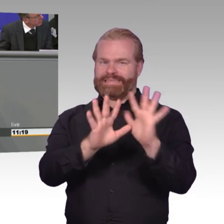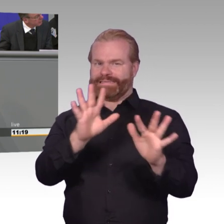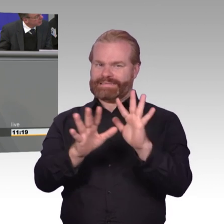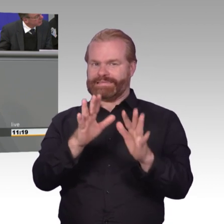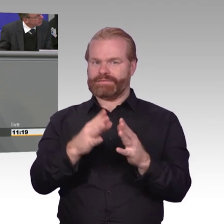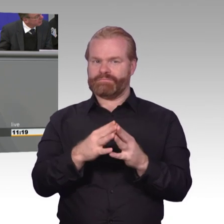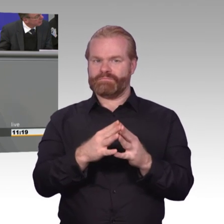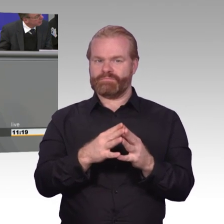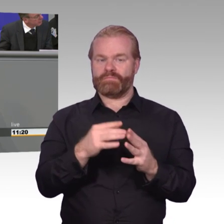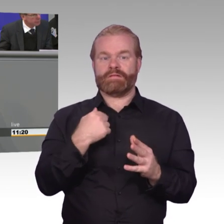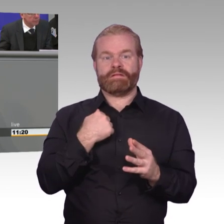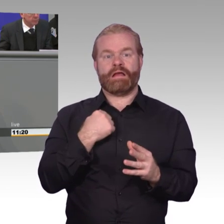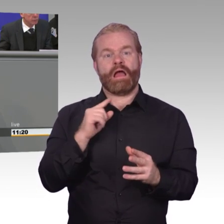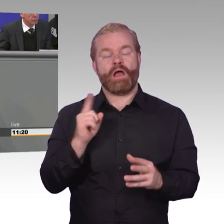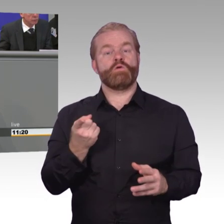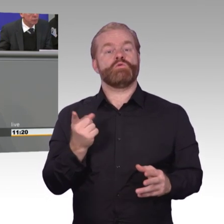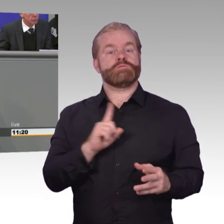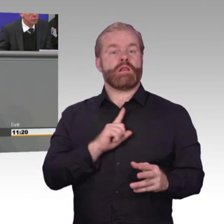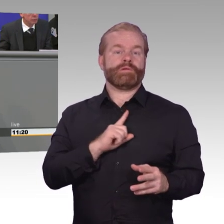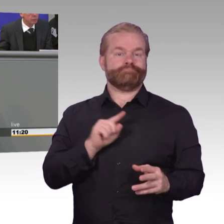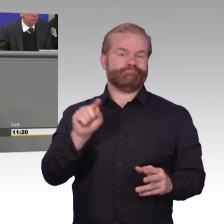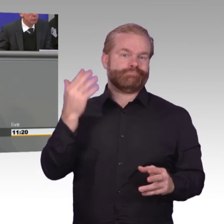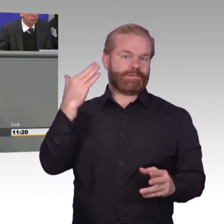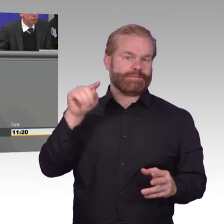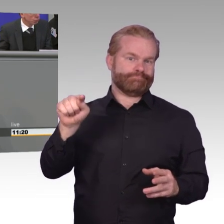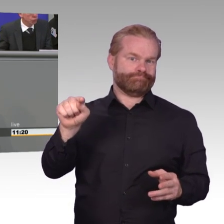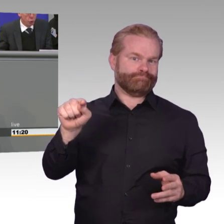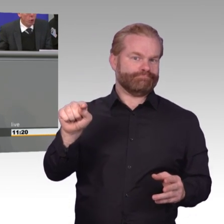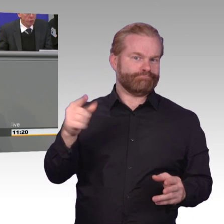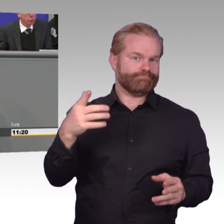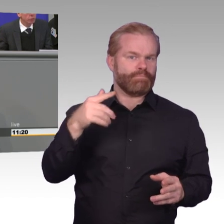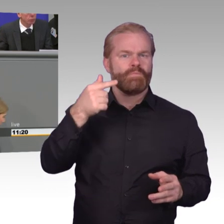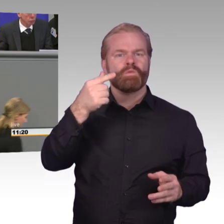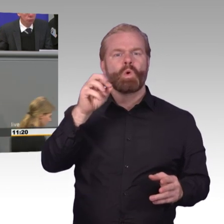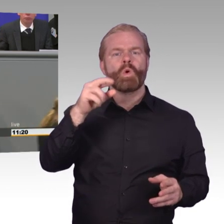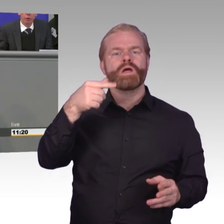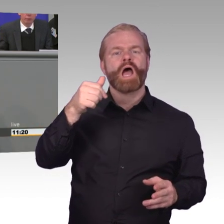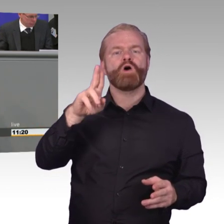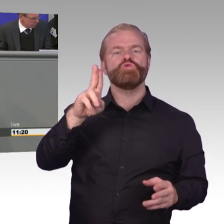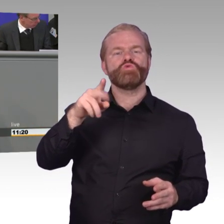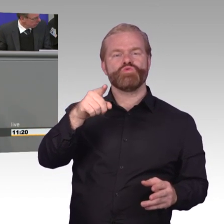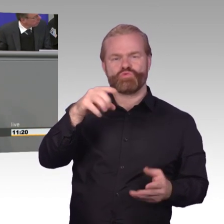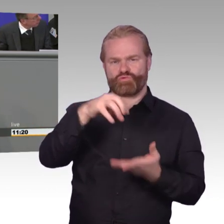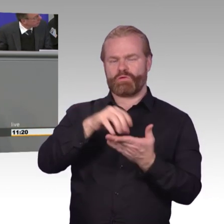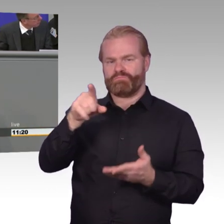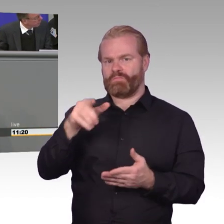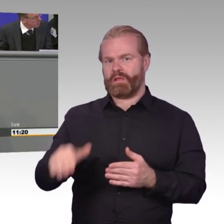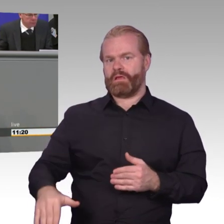Strafverfolgungsbehörden in die Rechte der Bürger in ihre Kommunikation eindringen, dann wird das kontrolliert. Dann braucht es dazu einen richterlichen